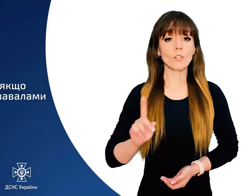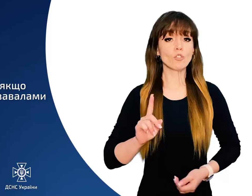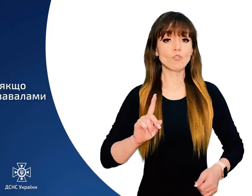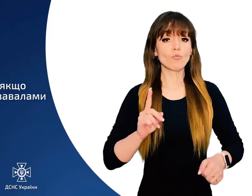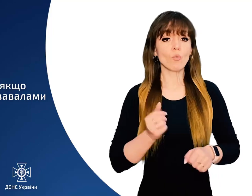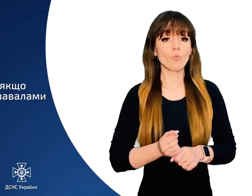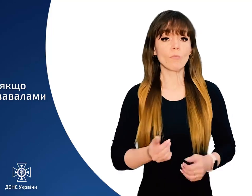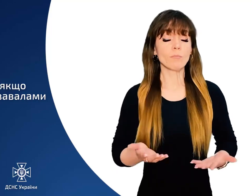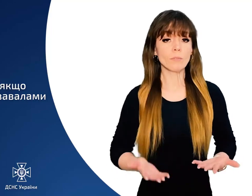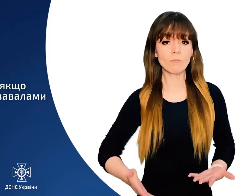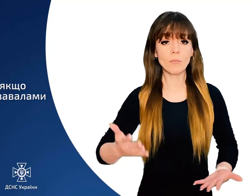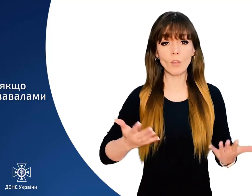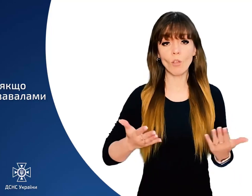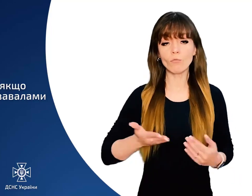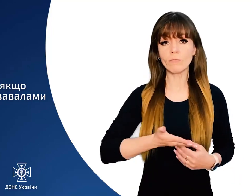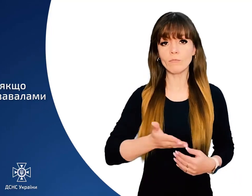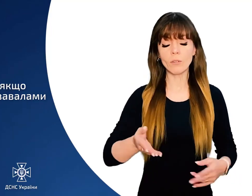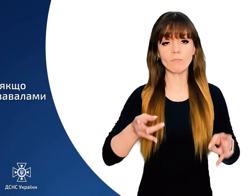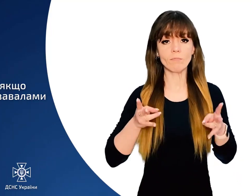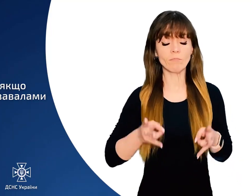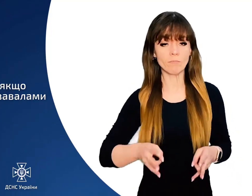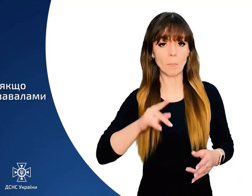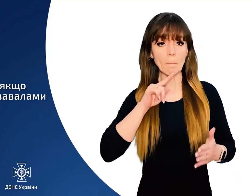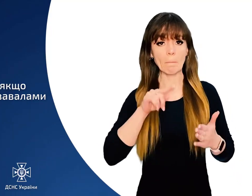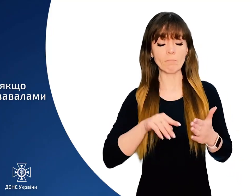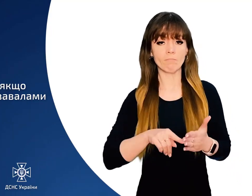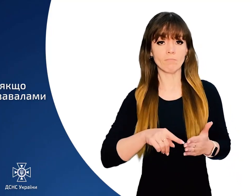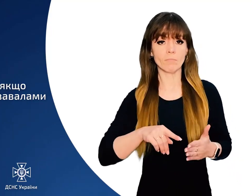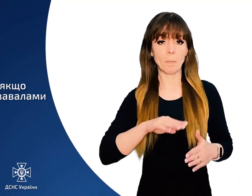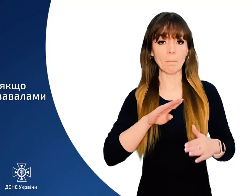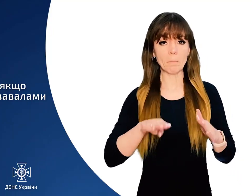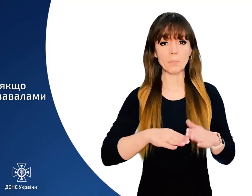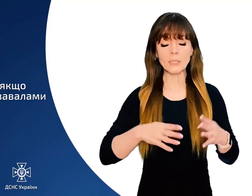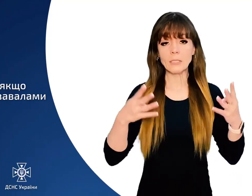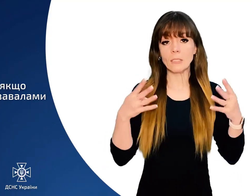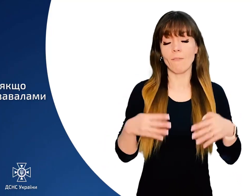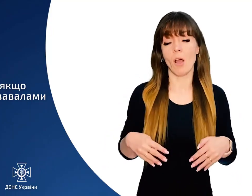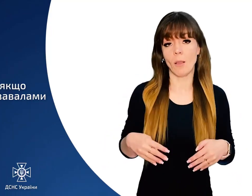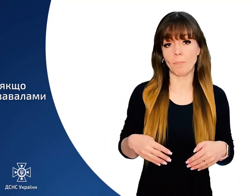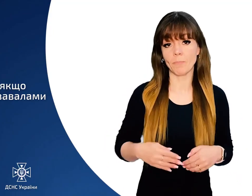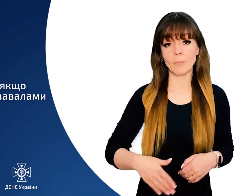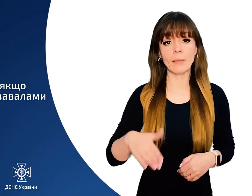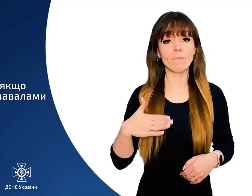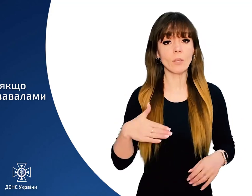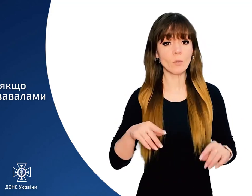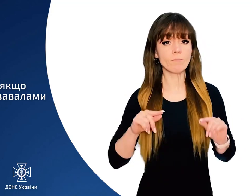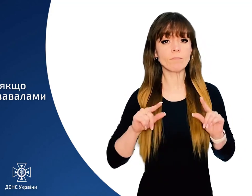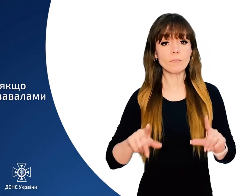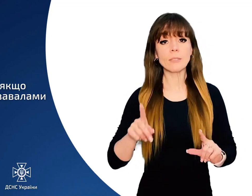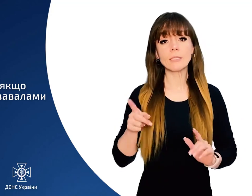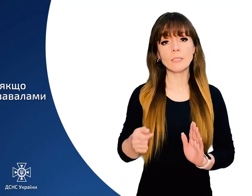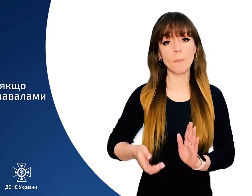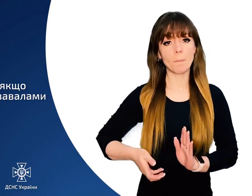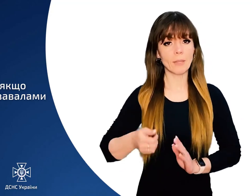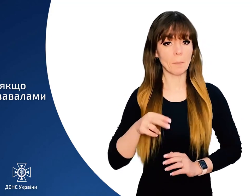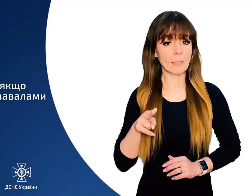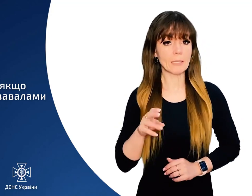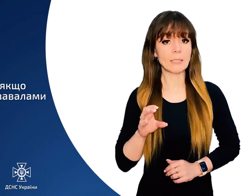Що робити, якщо ви опинилися під завалом? Відео створено за підтримки